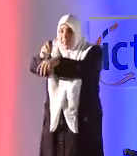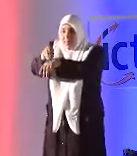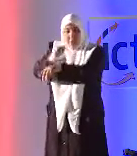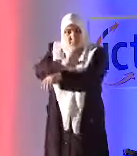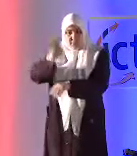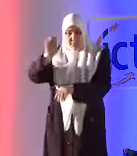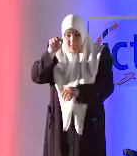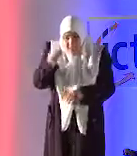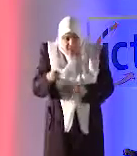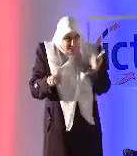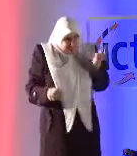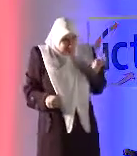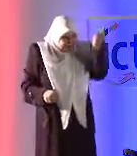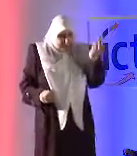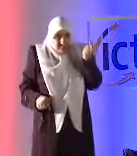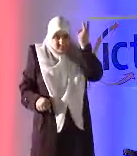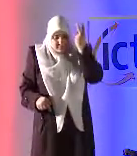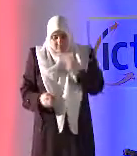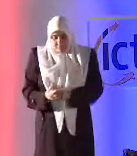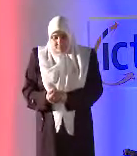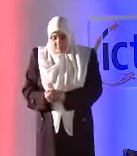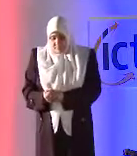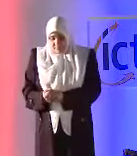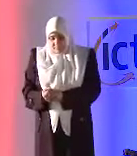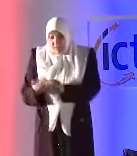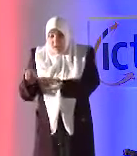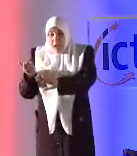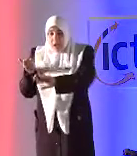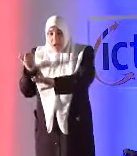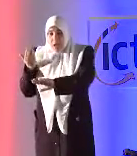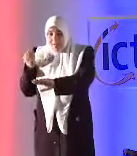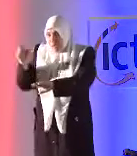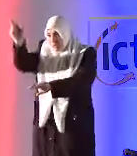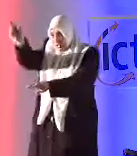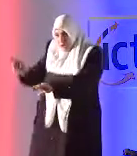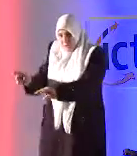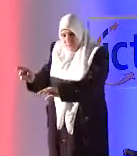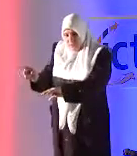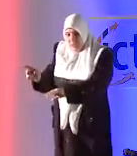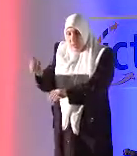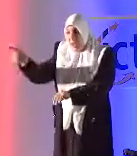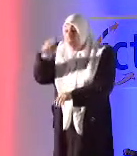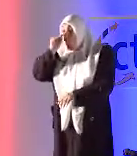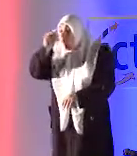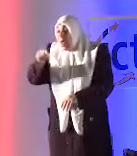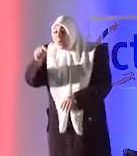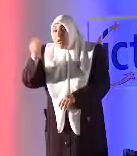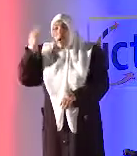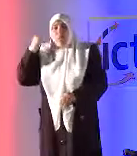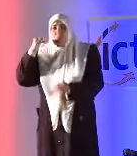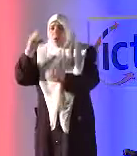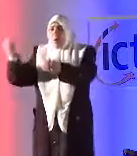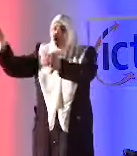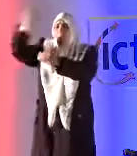المبادرة هذه من قبل كان الشخص والإعاقة يجب عليه أن يحمل